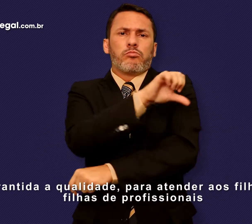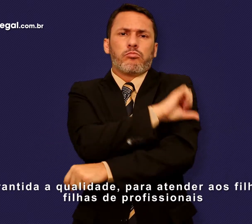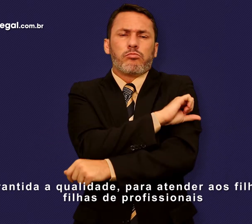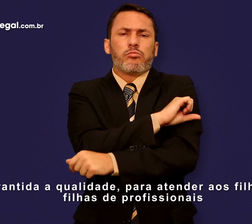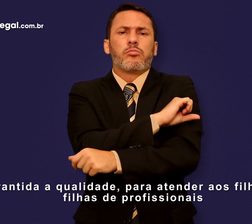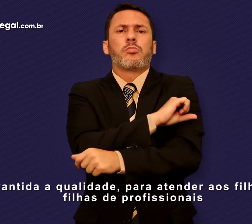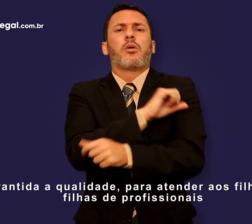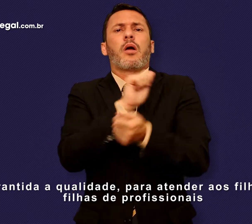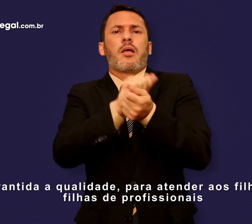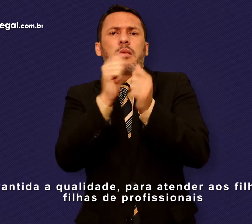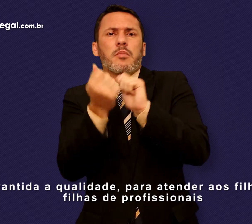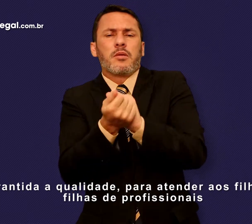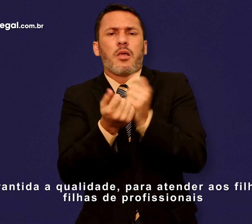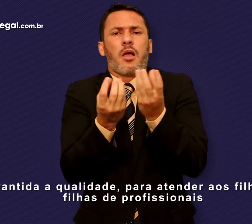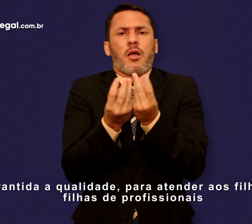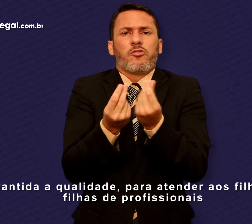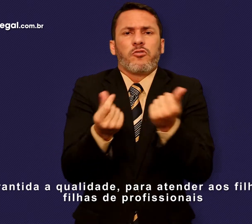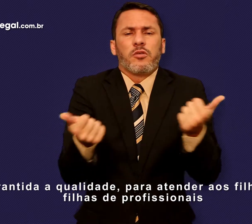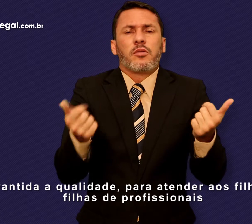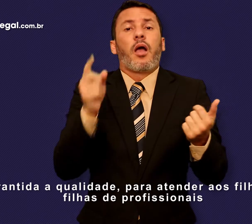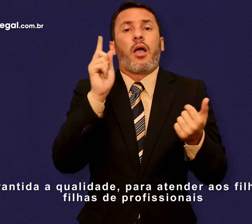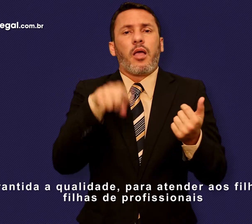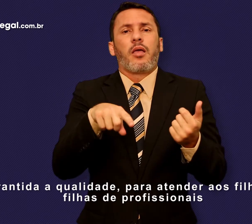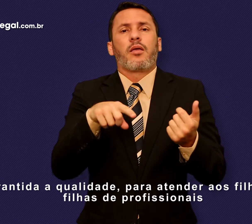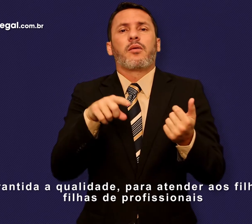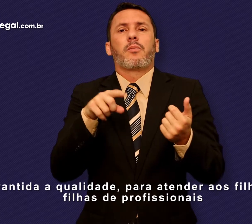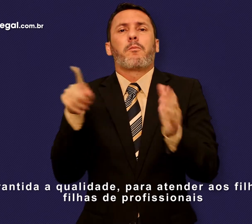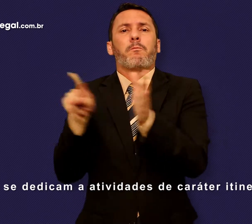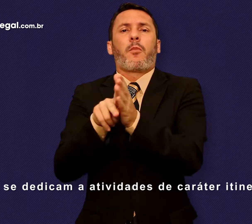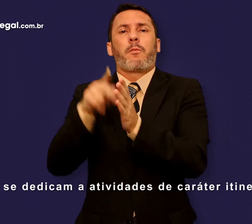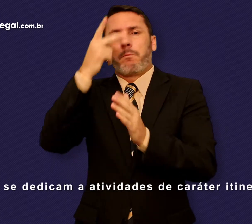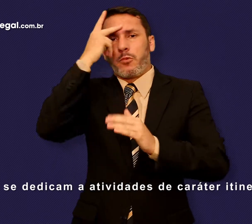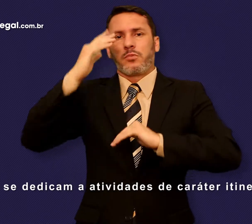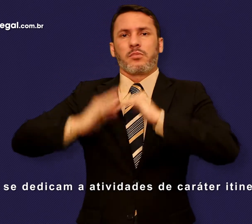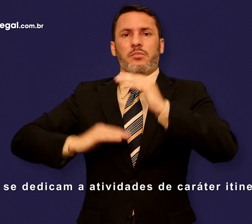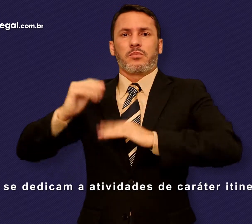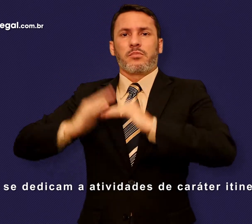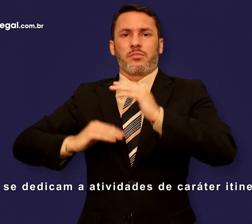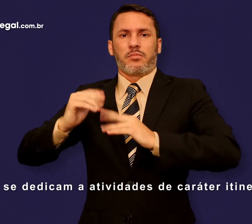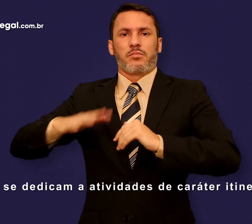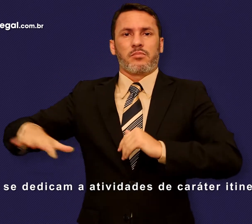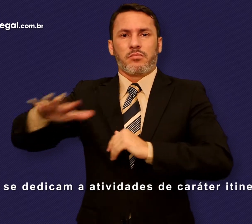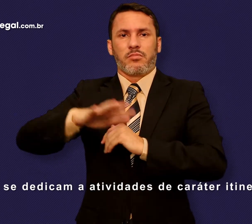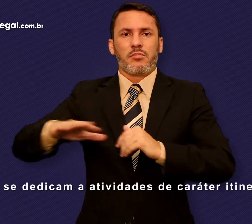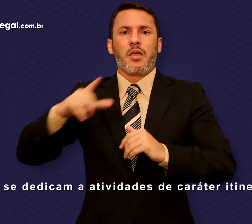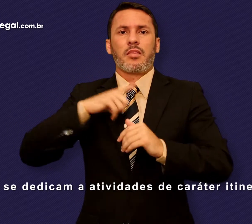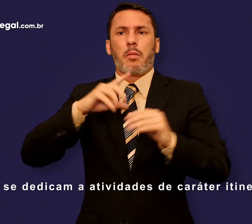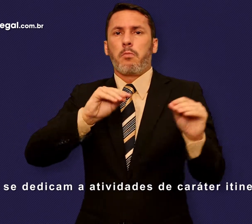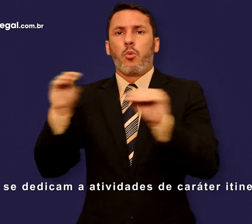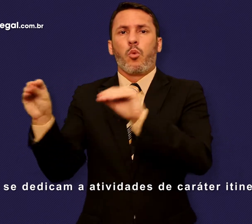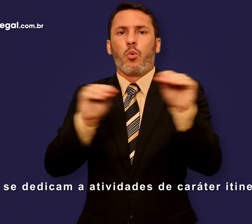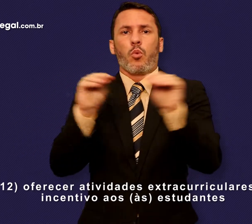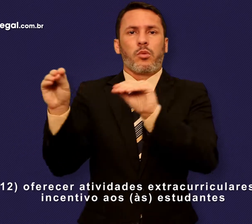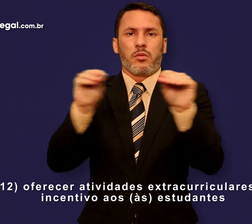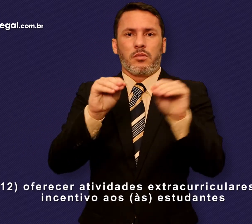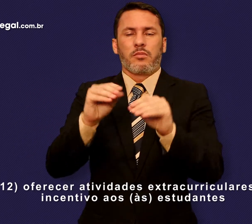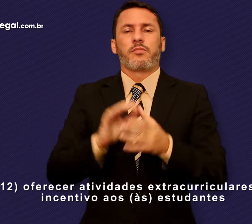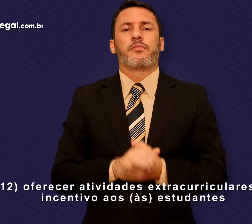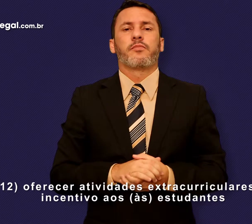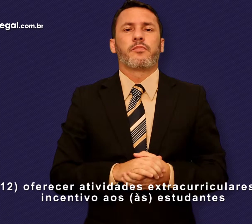qualidade para atender aos filhos e filhas de profissionais que se dedicam a atividades de caráter itinerante. 2.12.